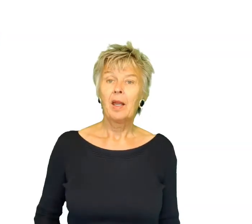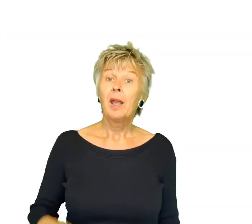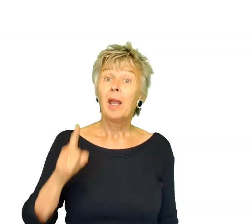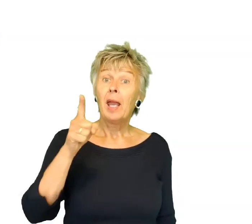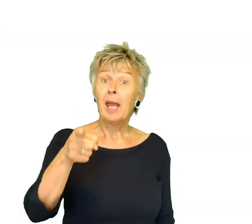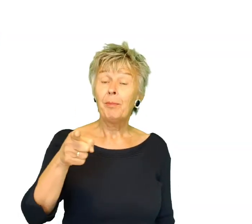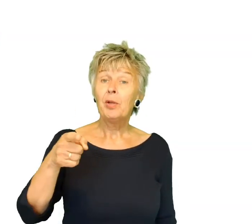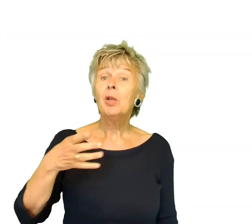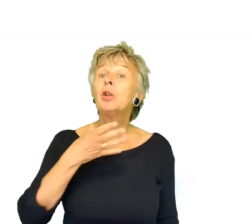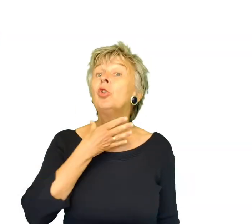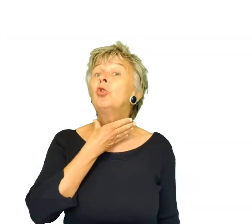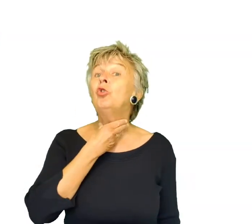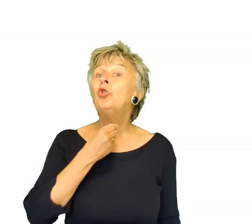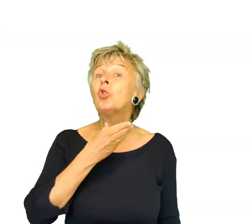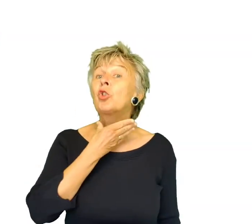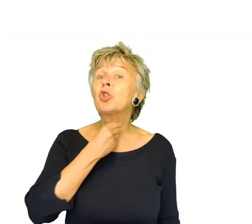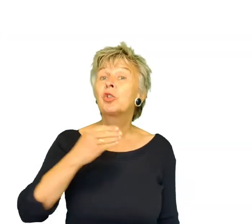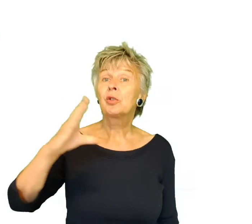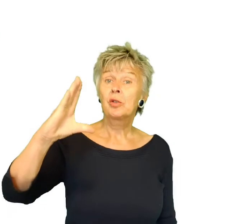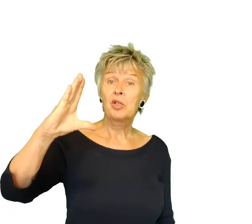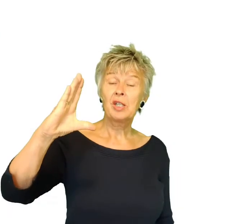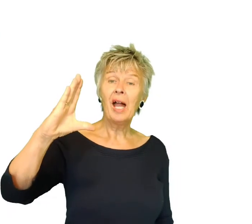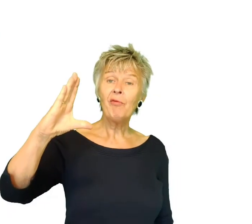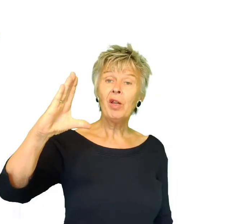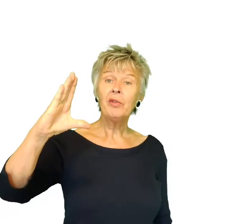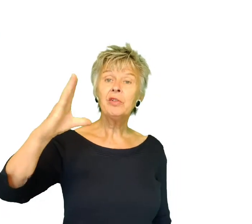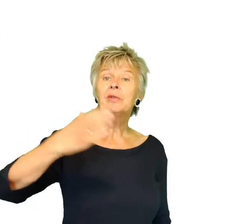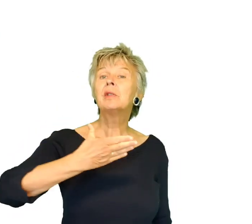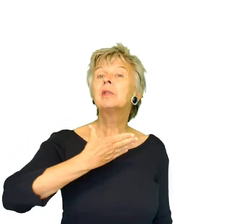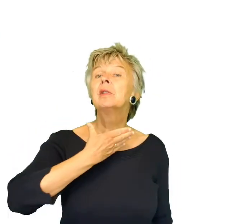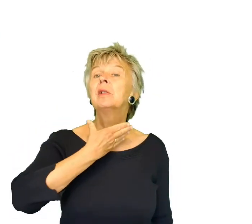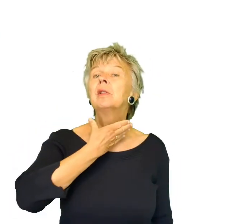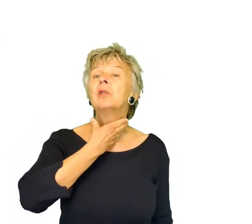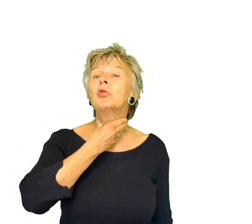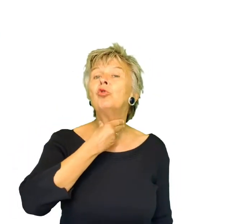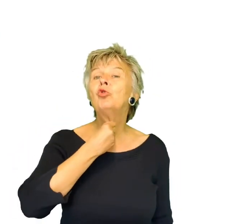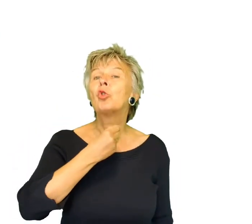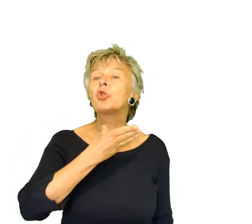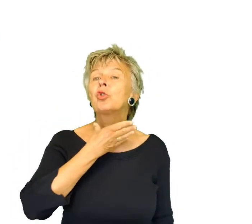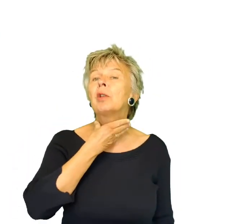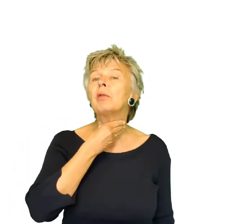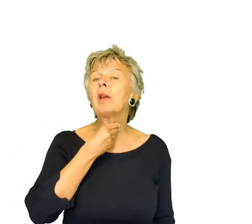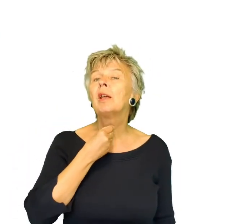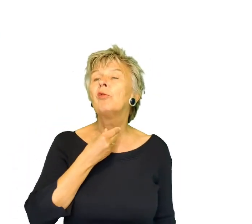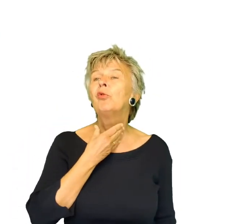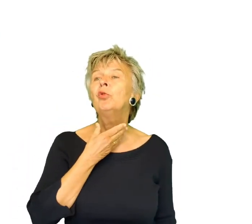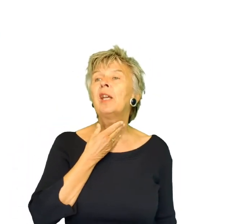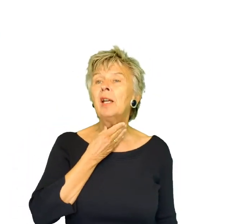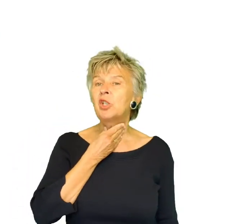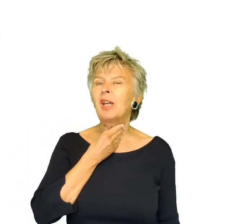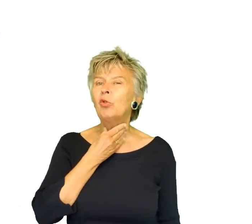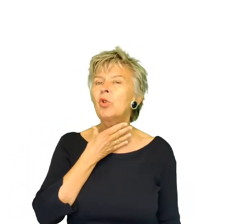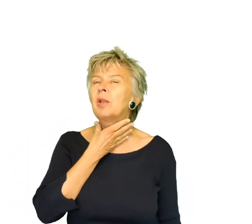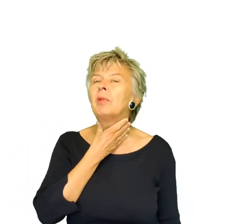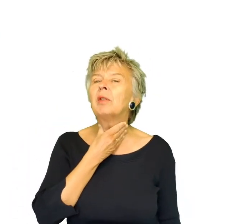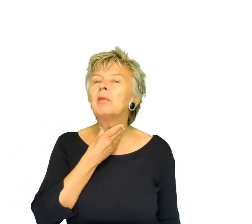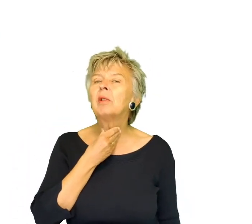Heb je dorst? Snavelhand, dorst. Je voelt, hè, als je echt dorst hebt, dan